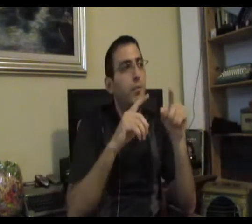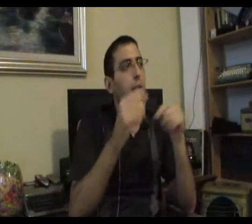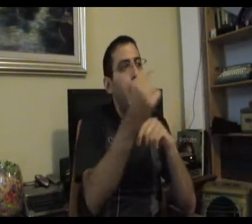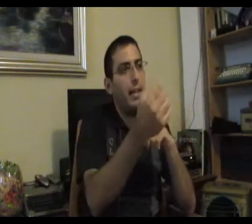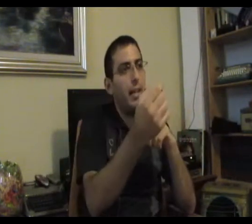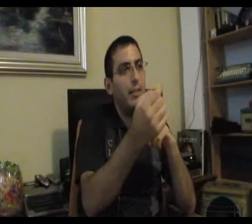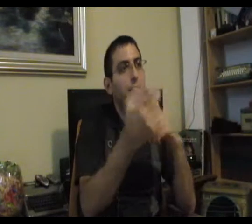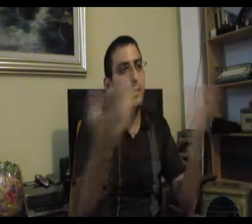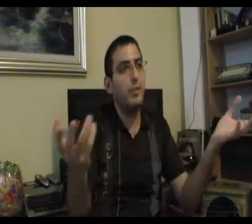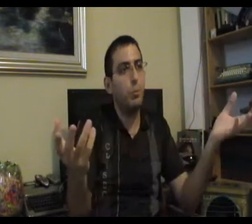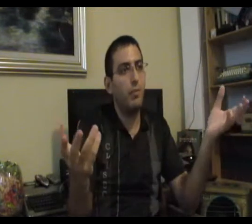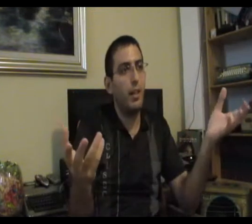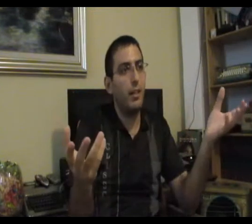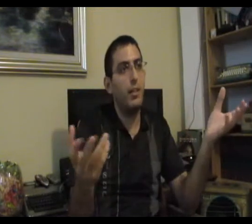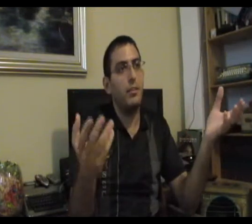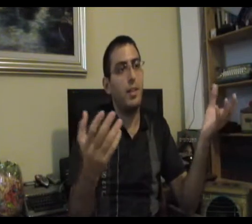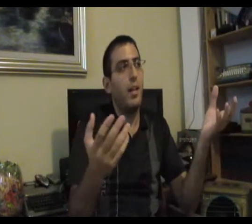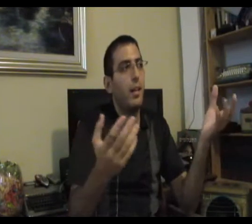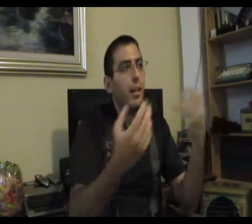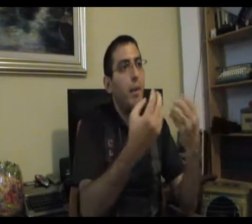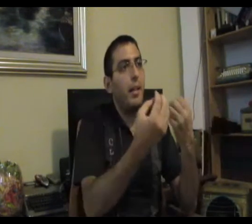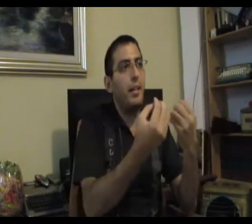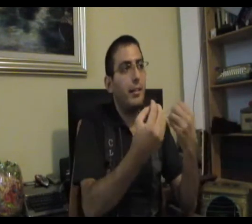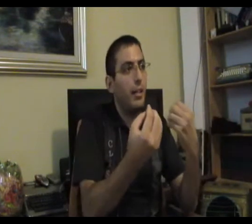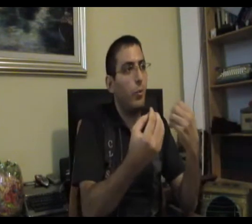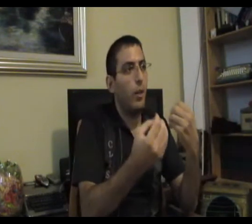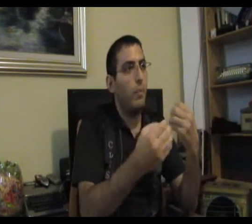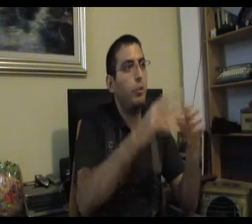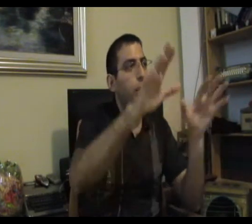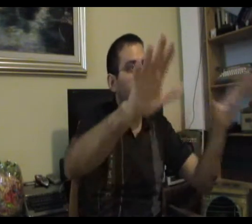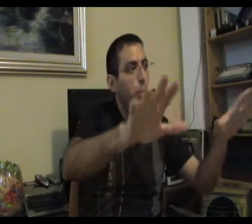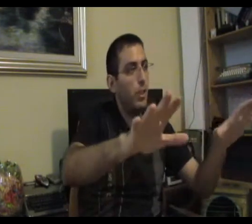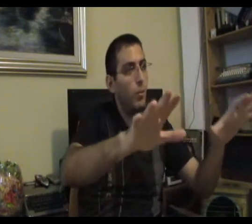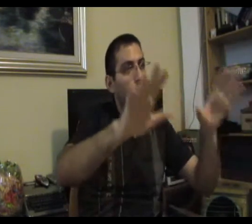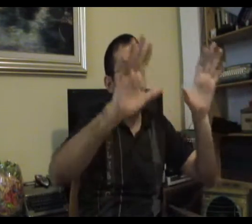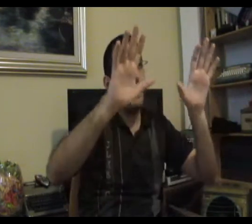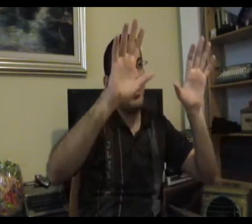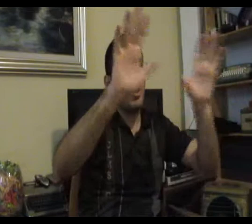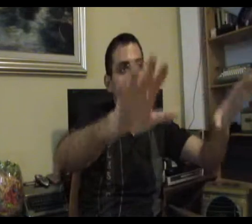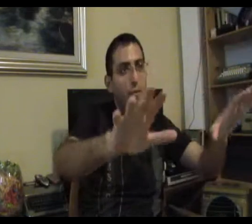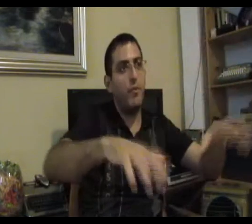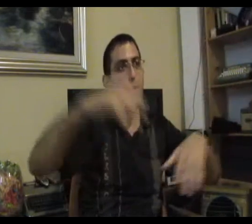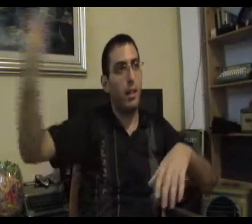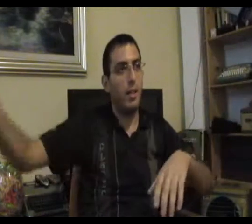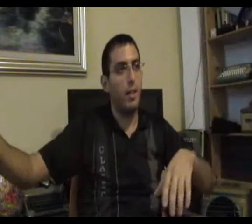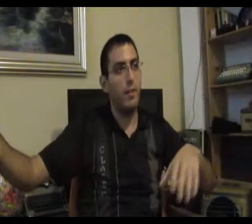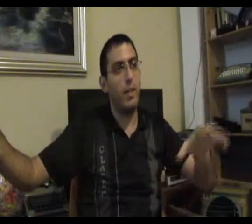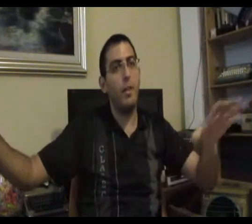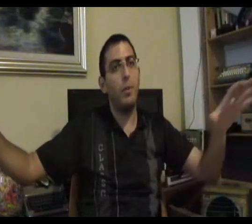הזמנים לרגע אחד, אז אין שום דבר כי מה מגדיר את האירוע, מה שונה, כאילו, יש עכשיו ויש אחר כך אבל אם אנחנו